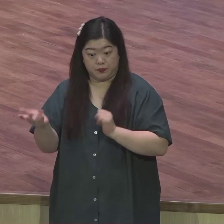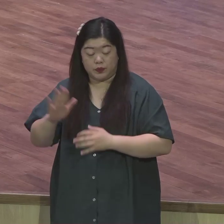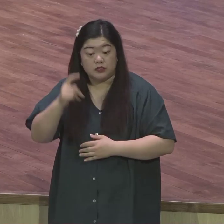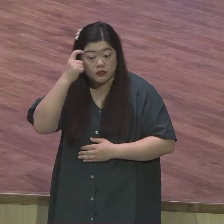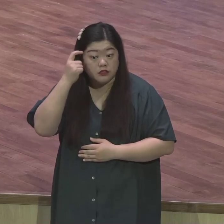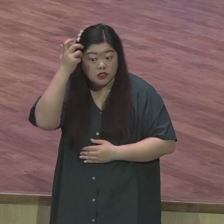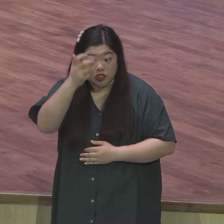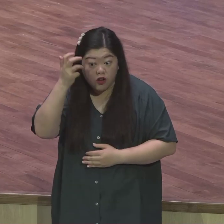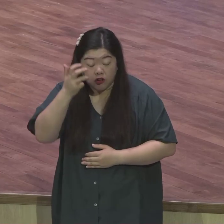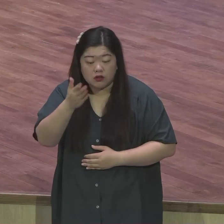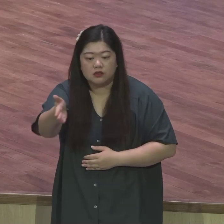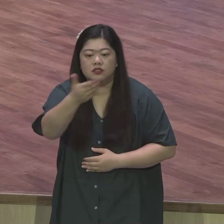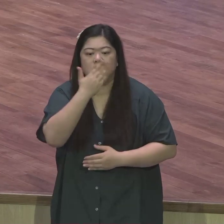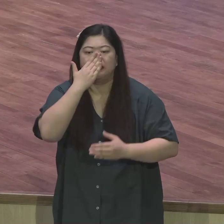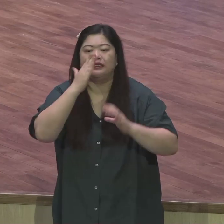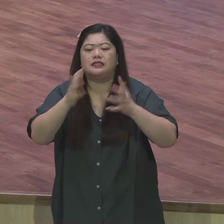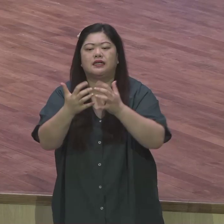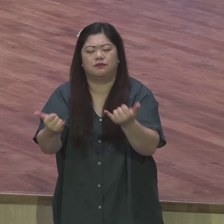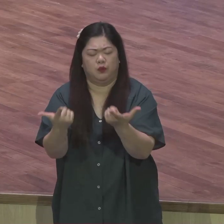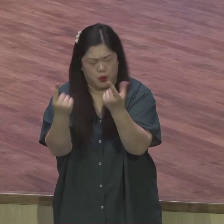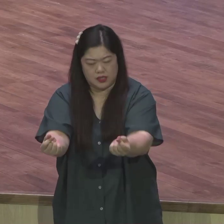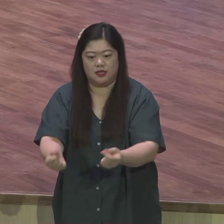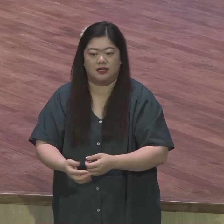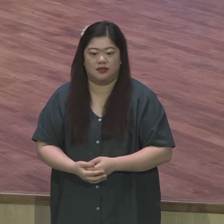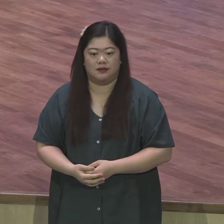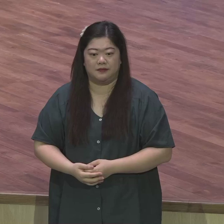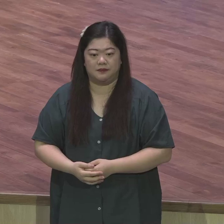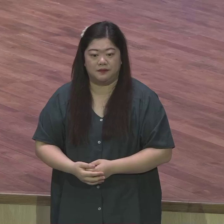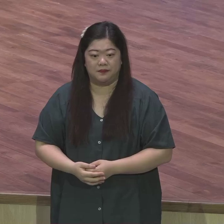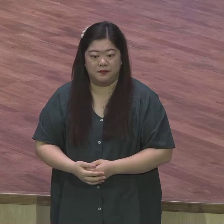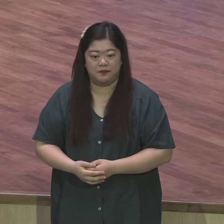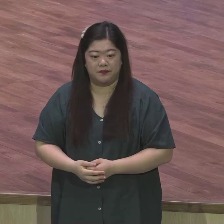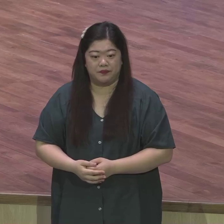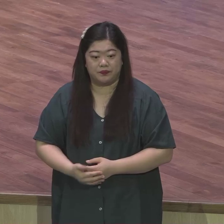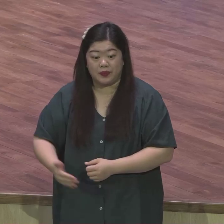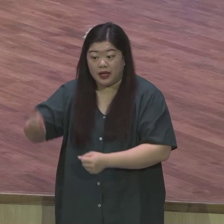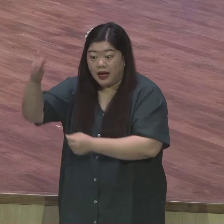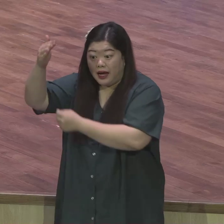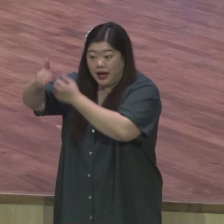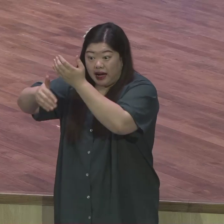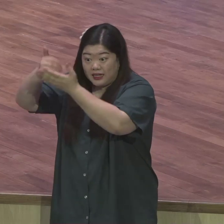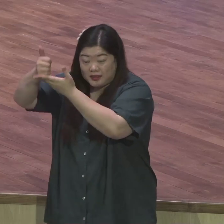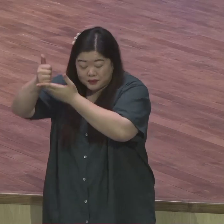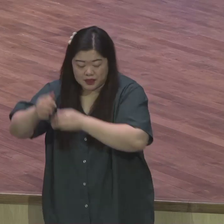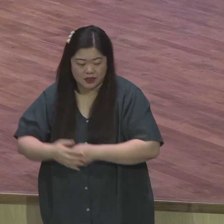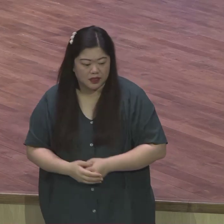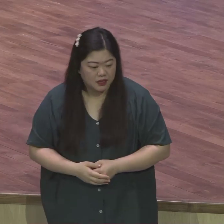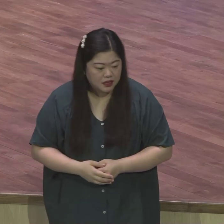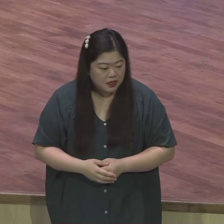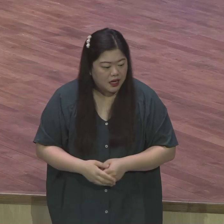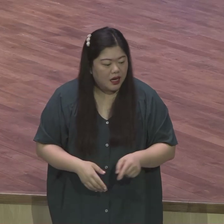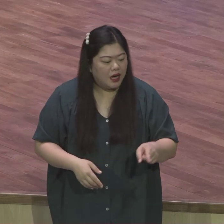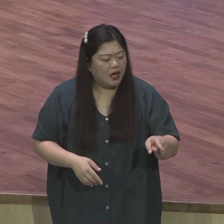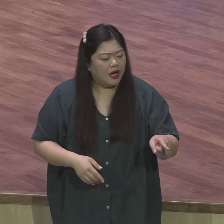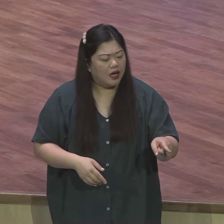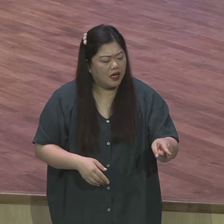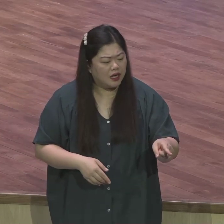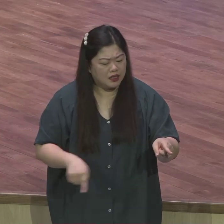하나님께서 우리에게 이 축복을 불신자보다 앞서 맛보게 하신 이유가